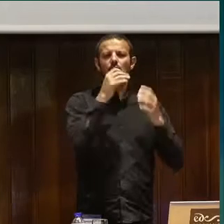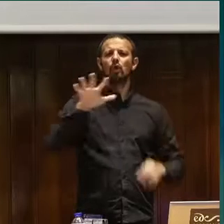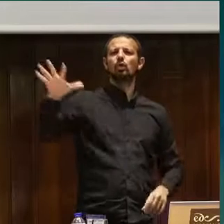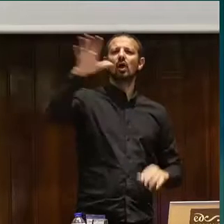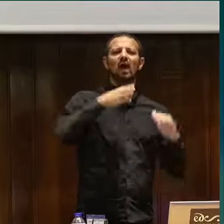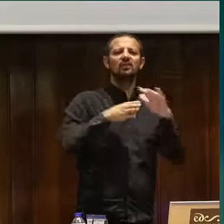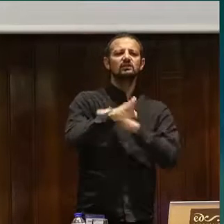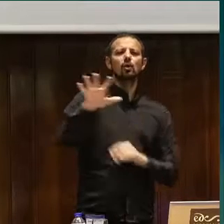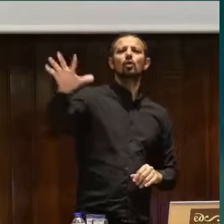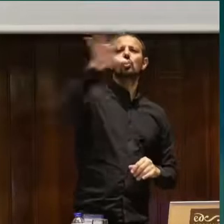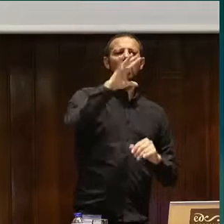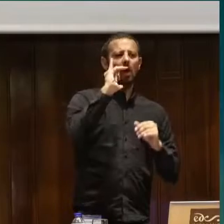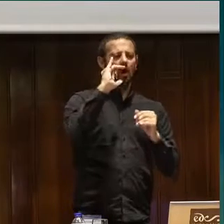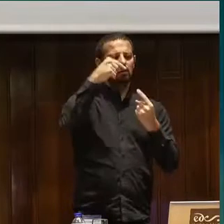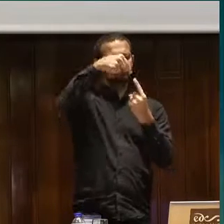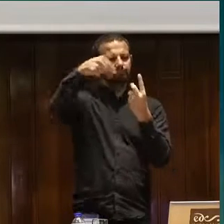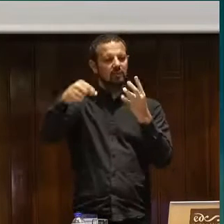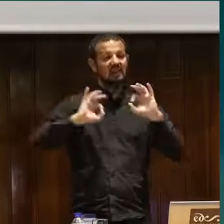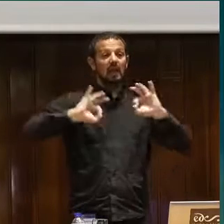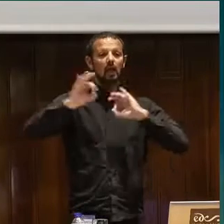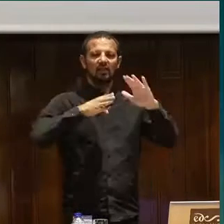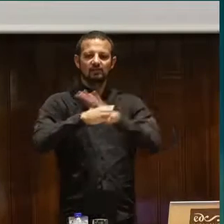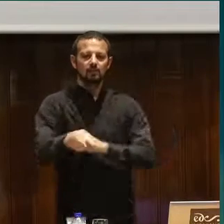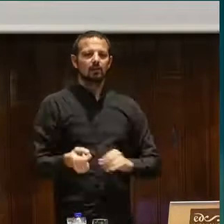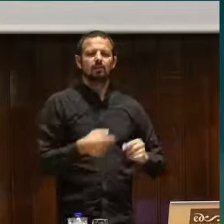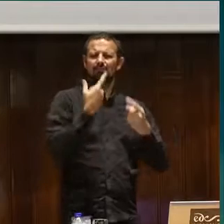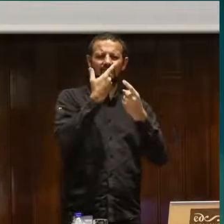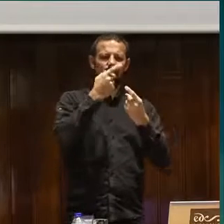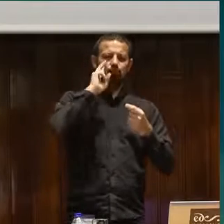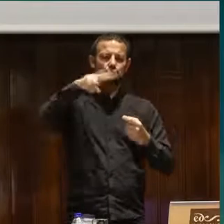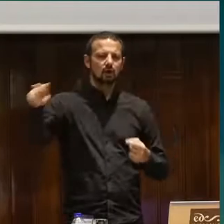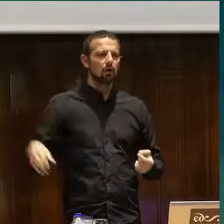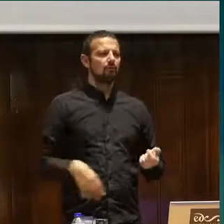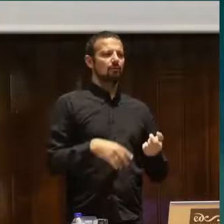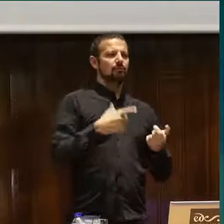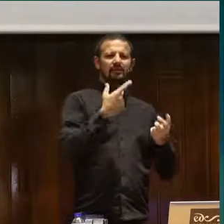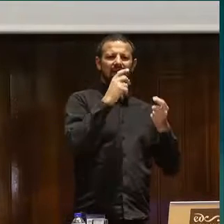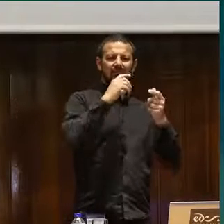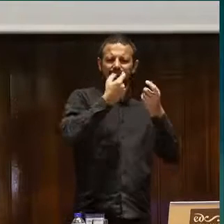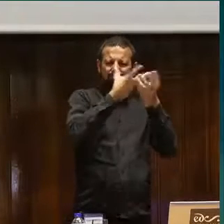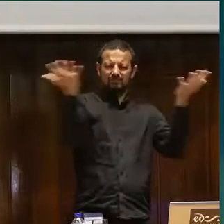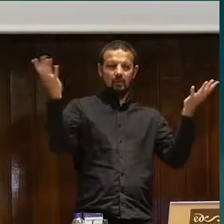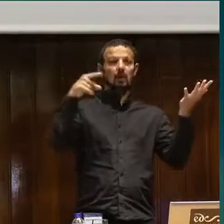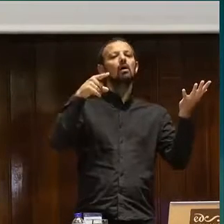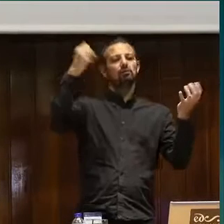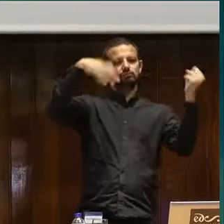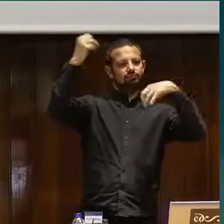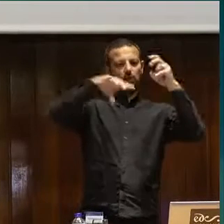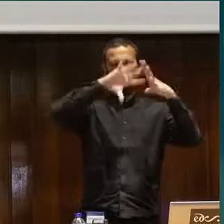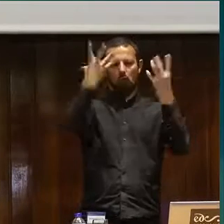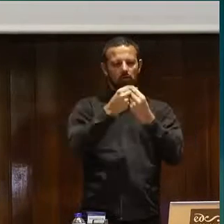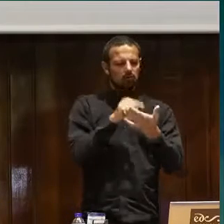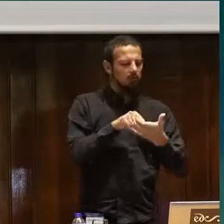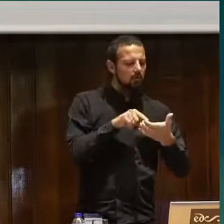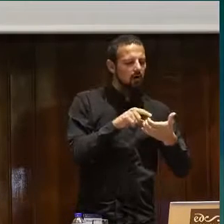hay? Bueno, pues en esta aplicación podemos saber qué monumentos o qué espectáculos, teatros, museos y demás